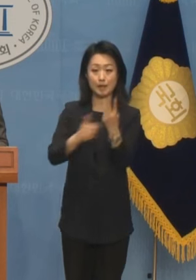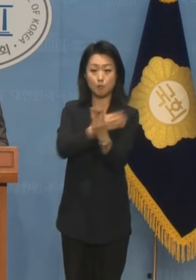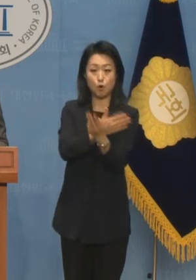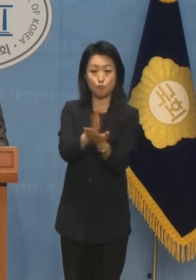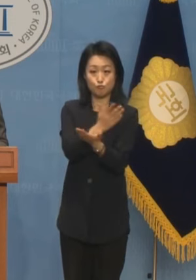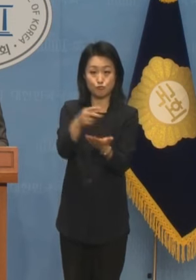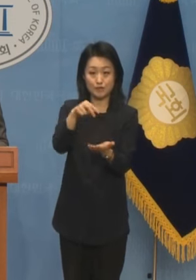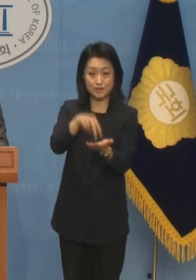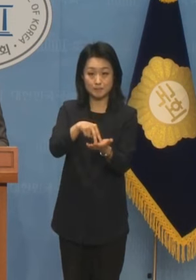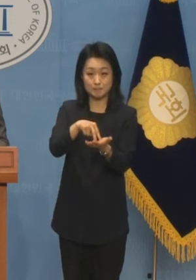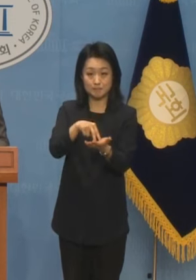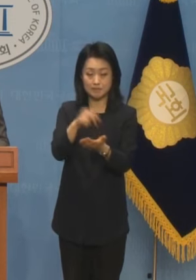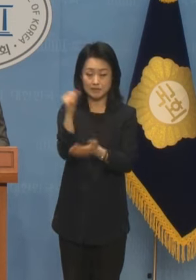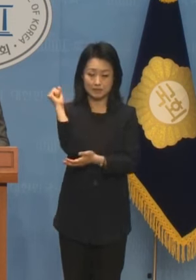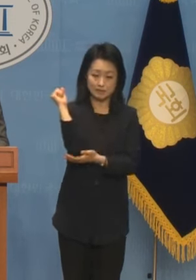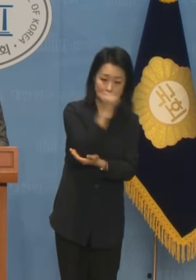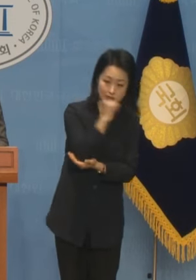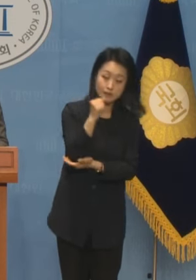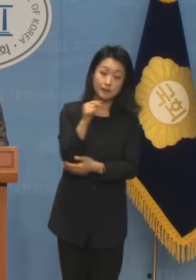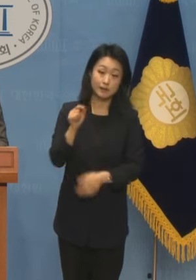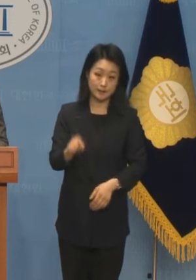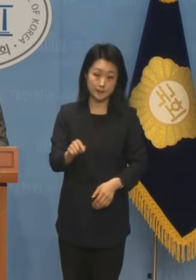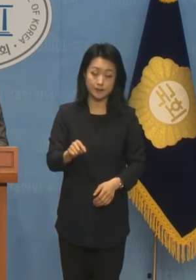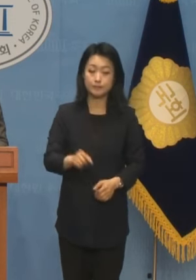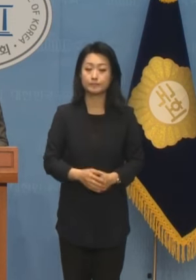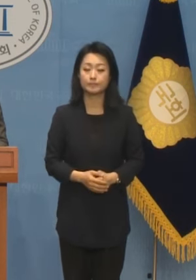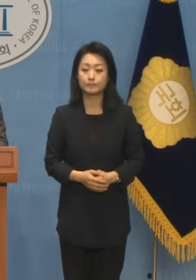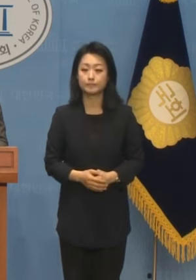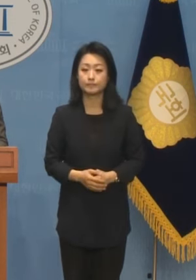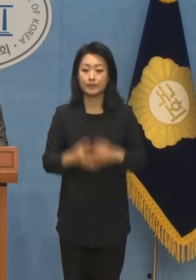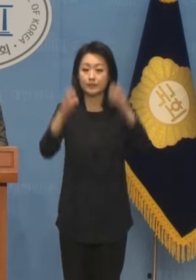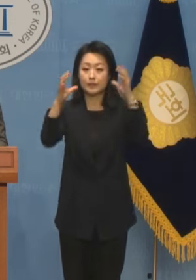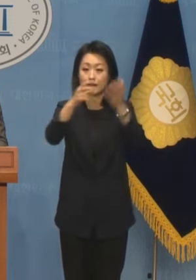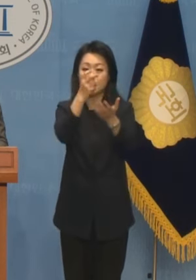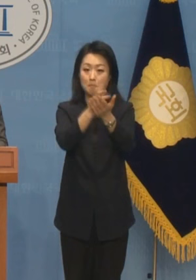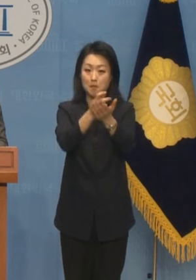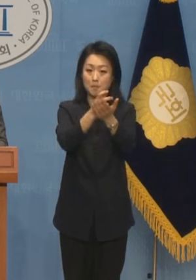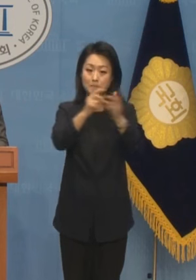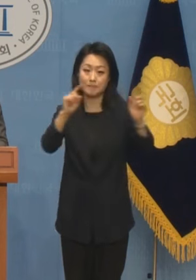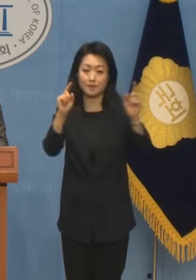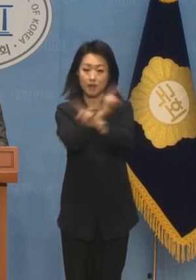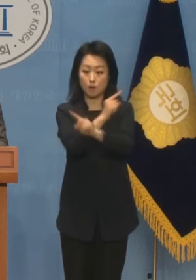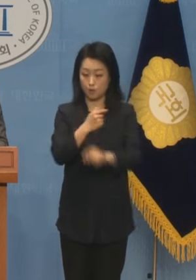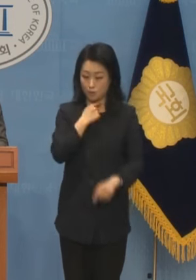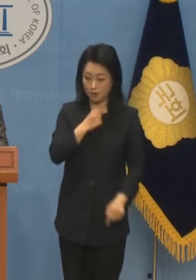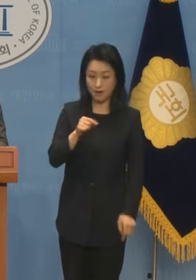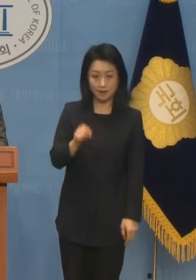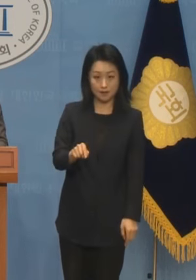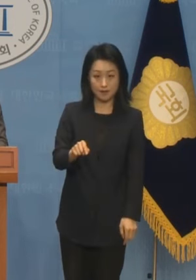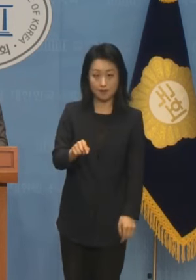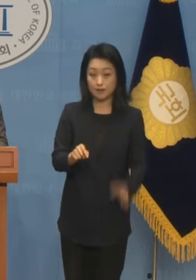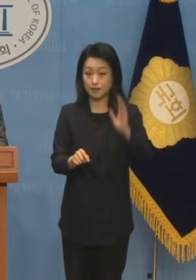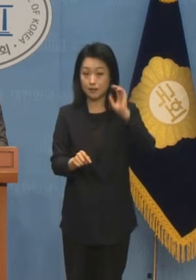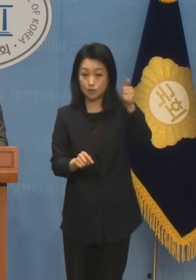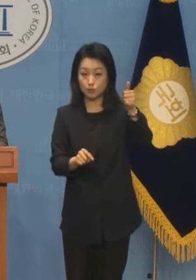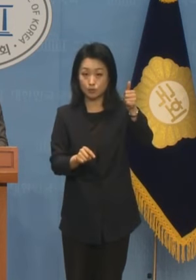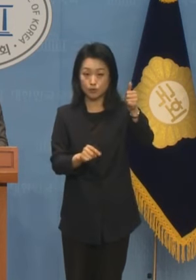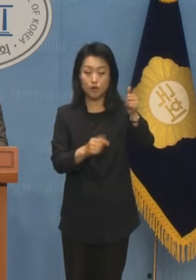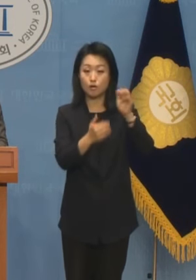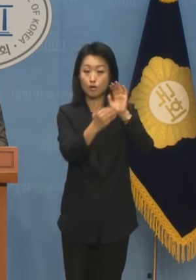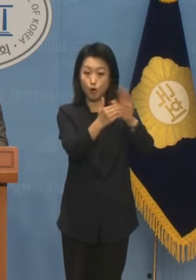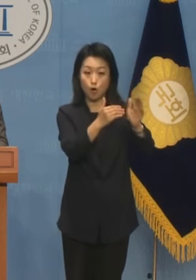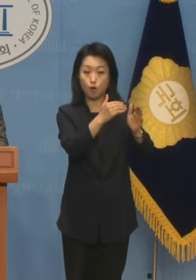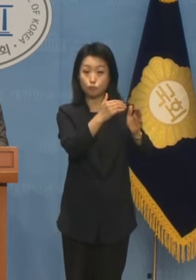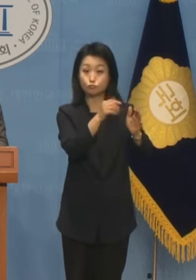근간을 파괴하는 것입니다. 아울러 개헌까지 불사하며 대통령의 제2요구권을 가로막는